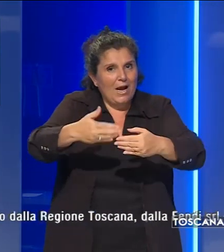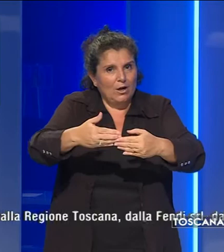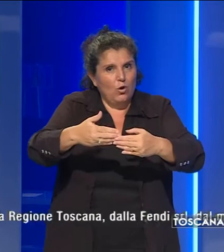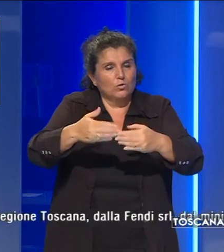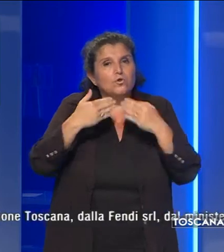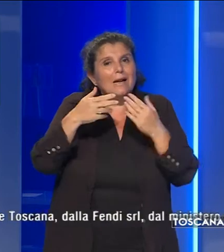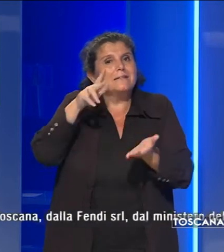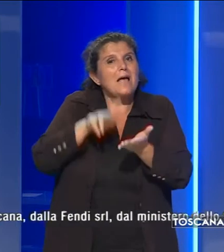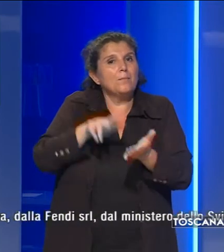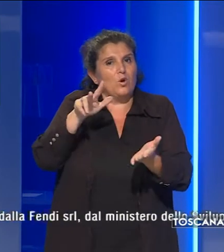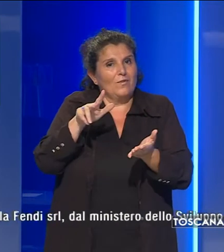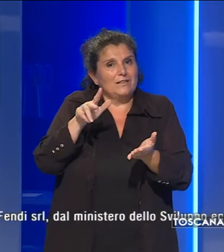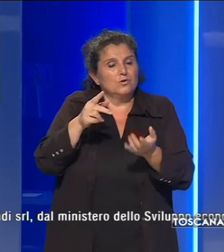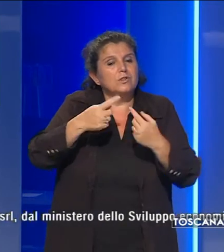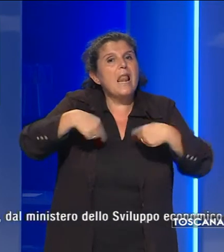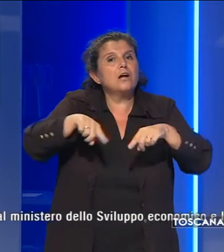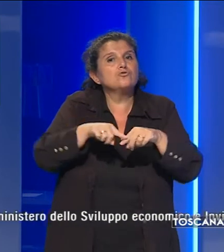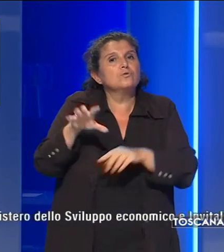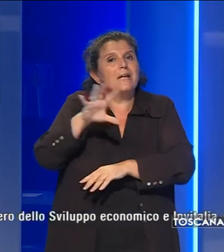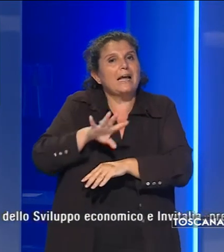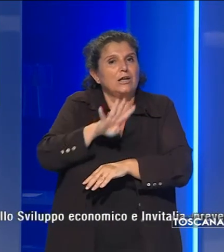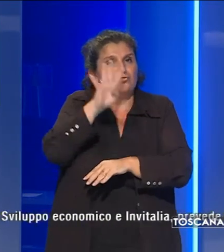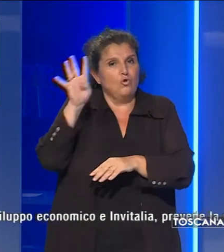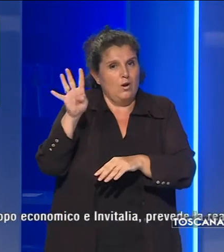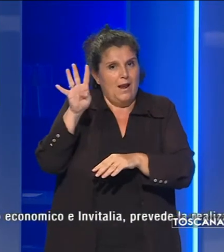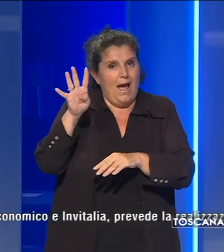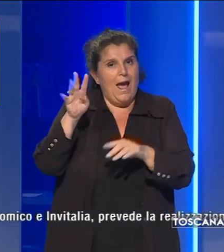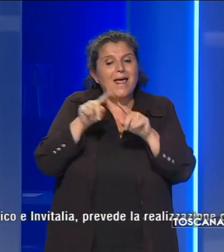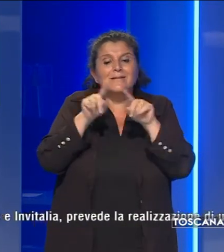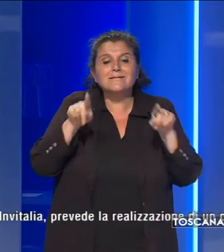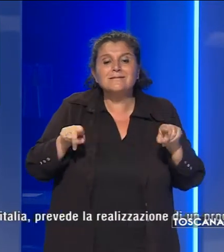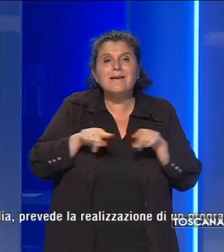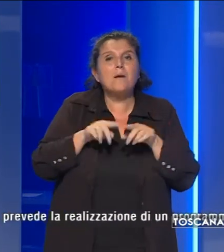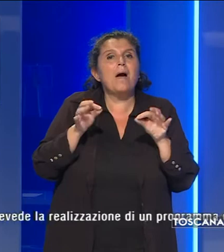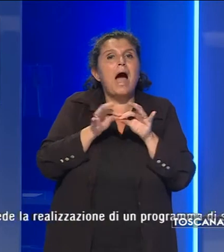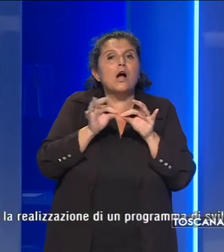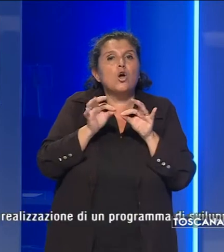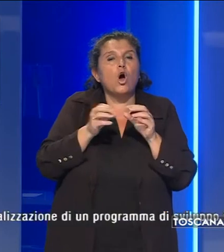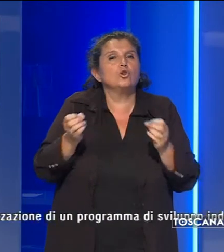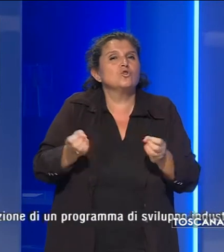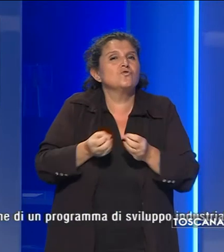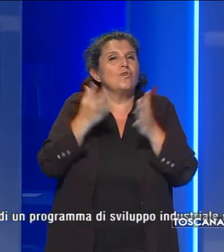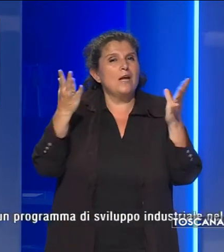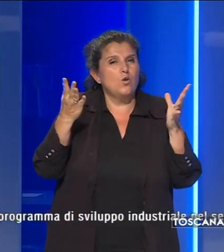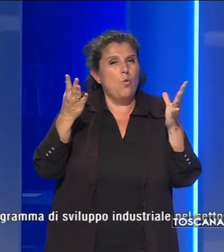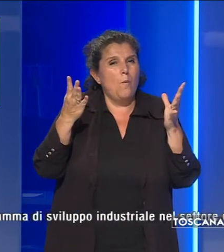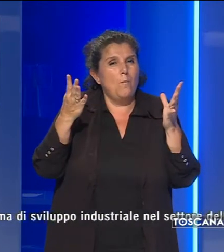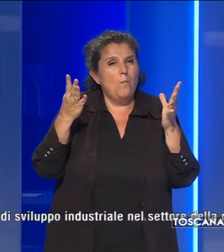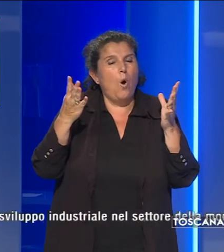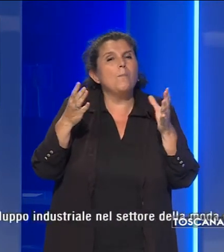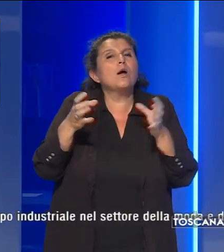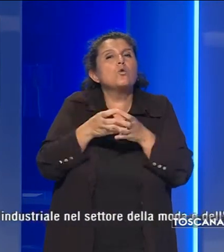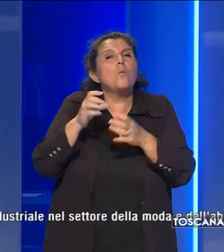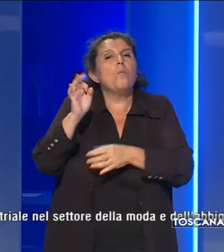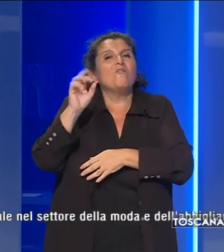'approvazione da parte della Giunta regionale dello schema di accordo di sviluppo per il gruppo Fendi.